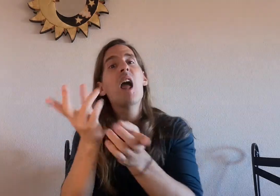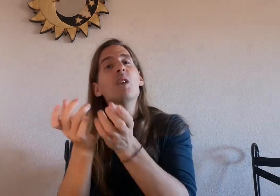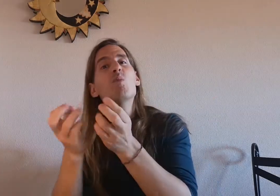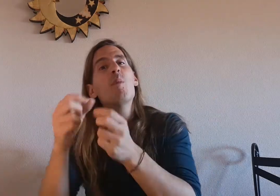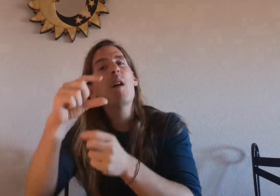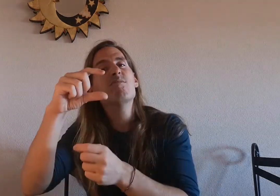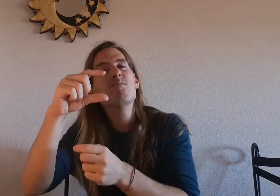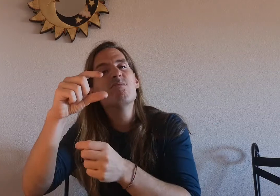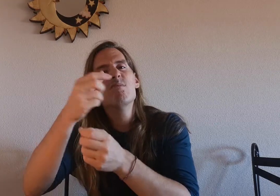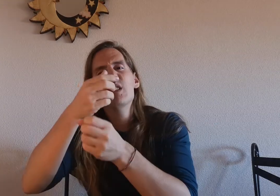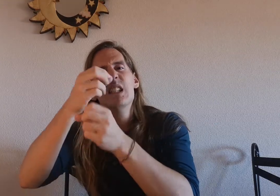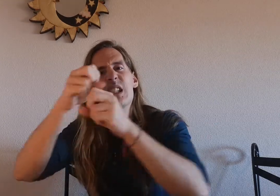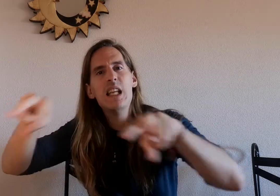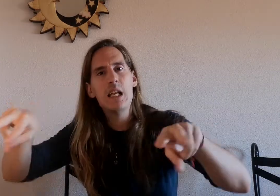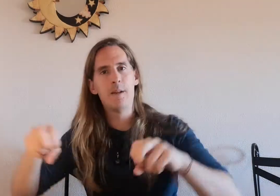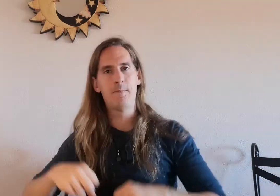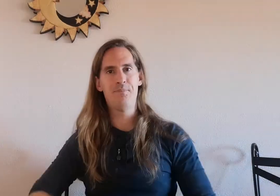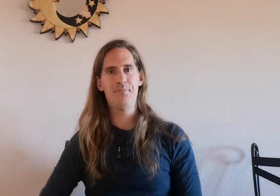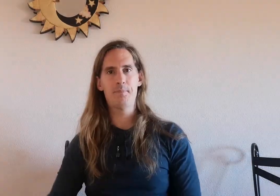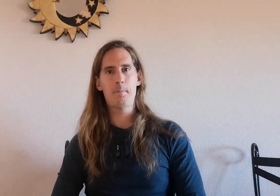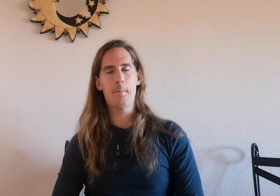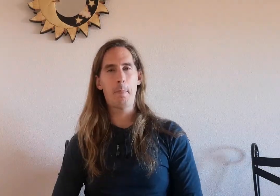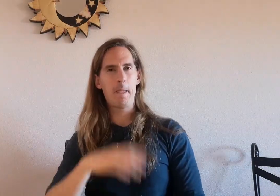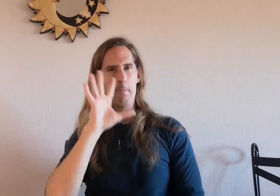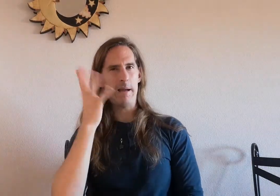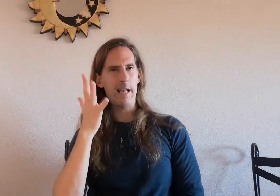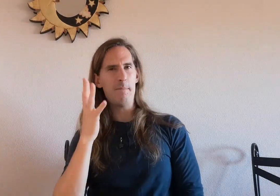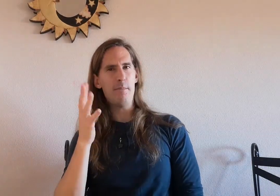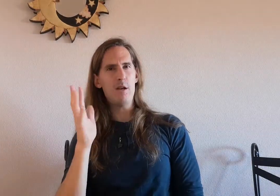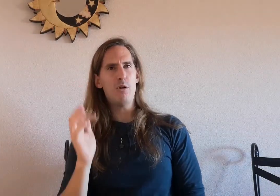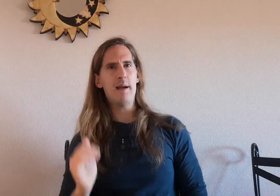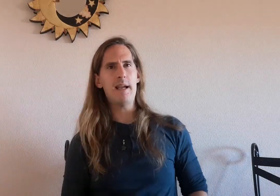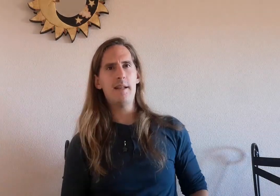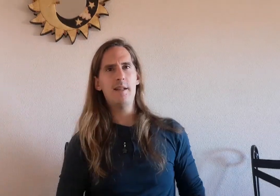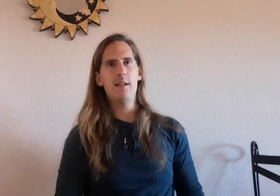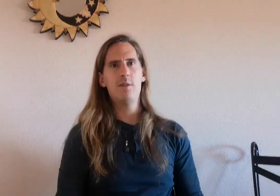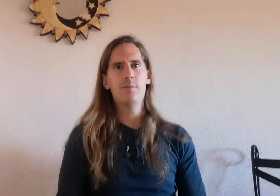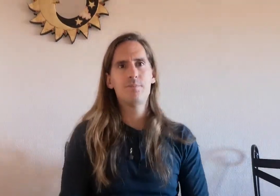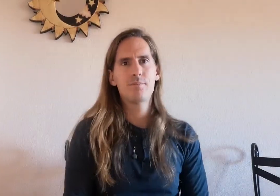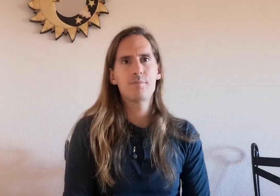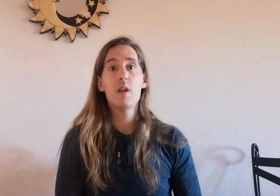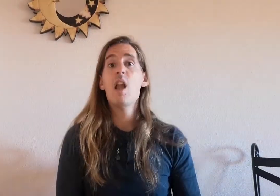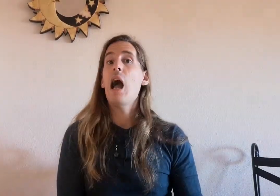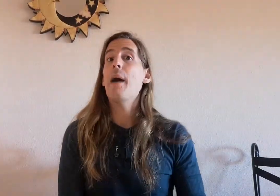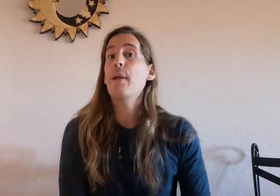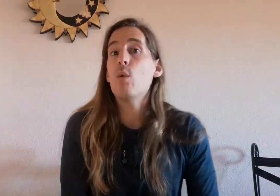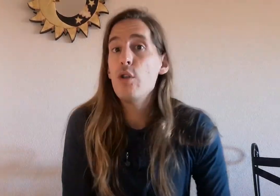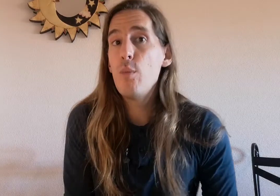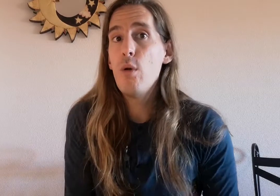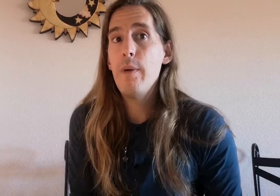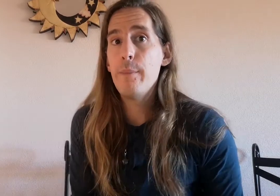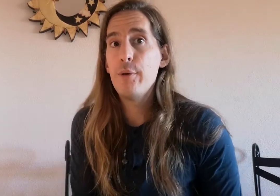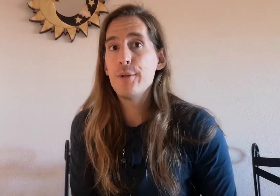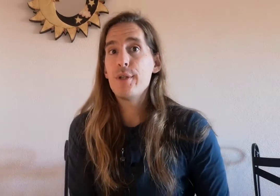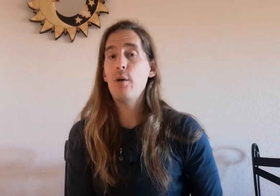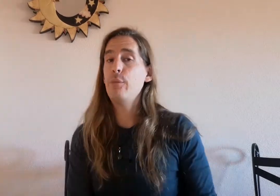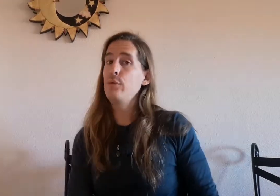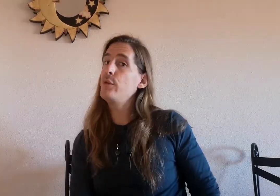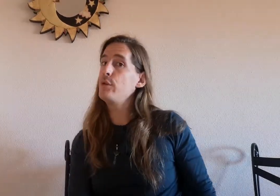sin para que más o lo vaya entendiendo a ver cuando volvemos a un mundo